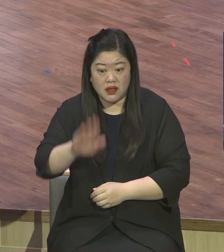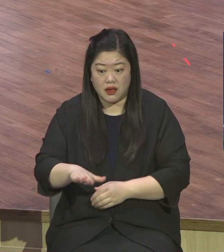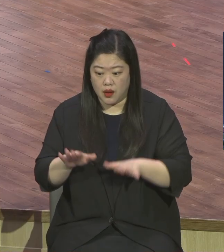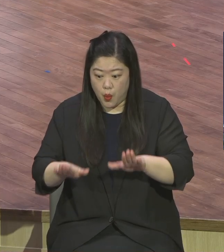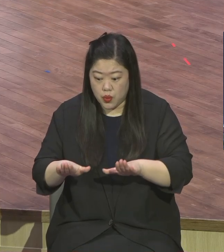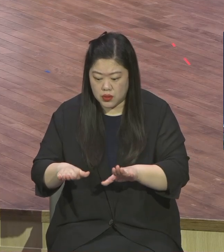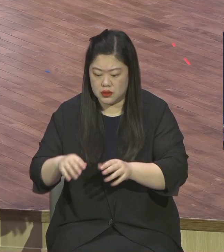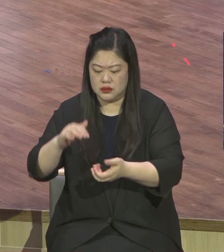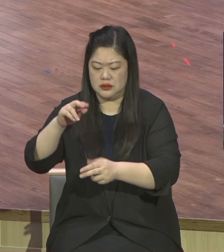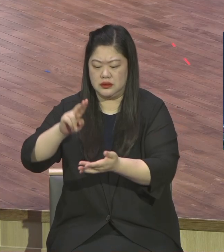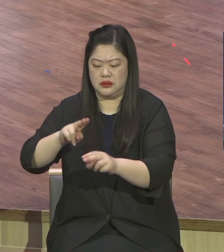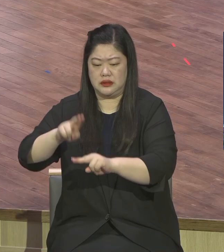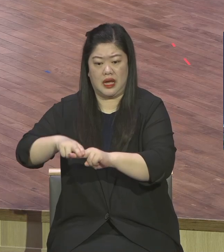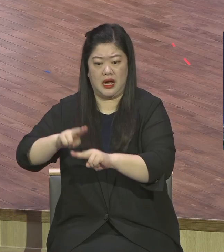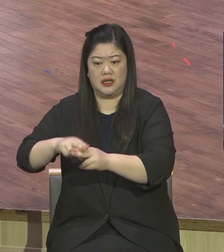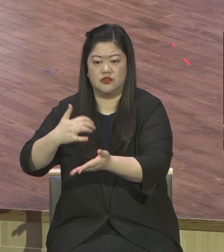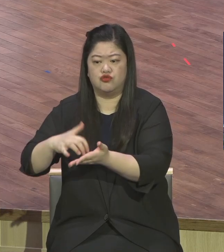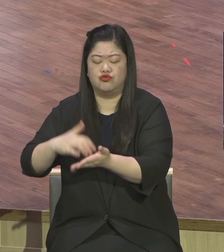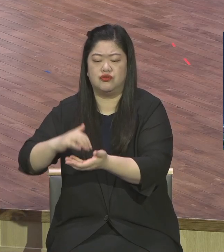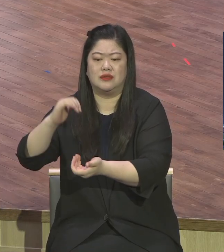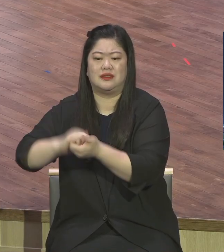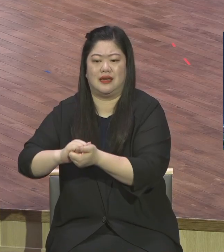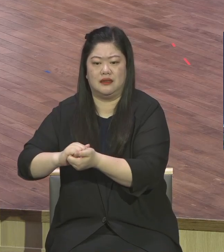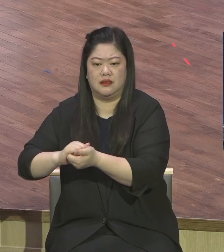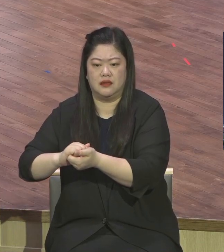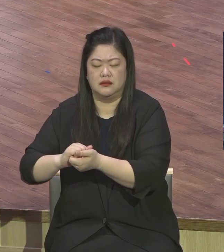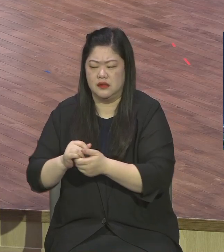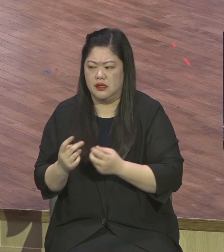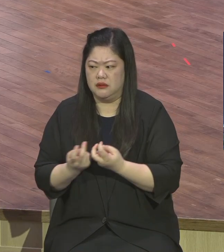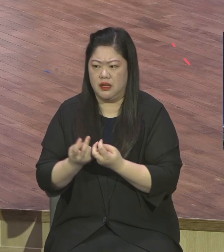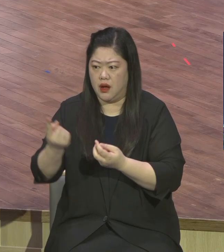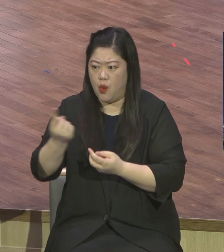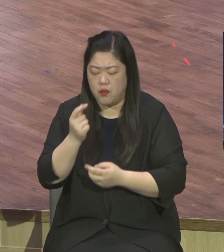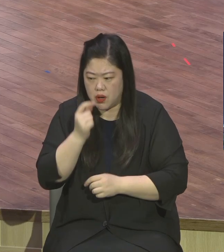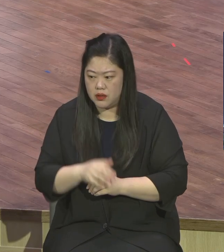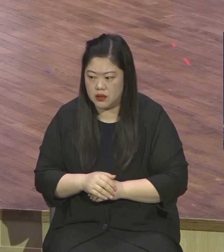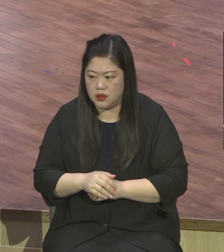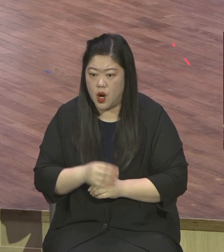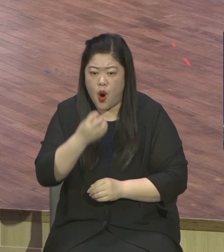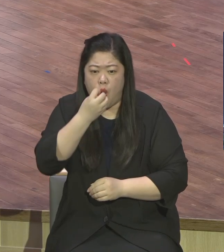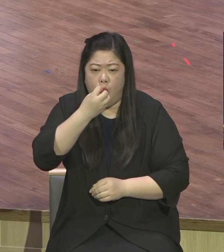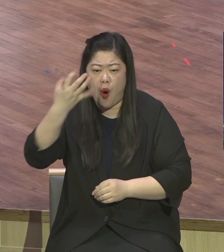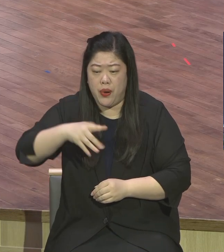친척들 또 심지어 해외에 있는 분들도 온라인으로 예배 드리면